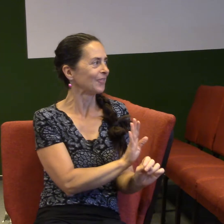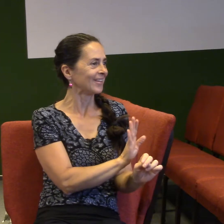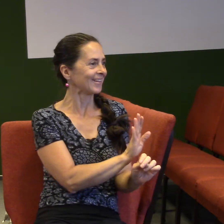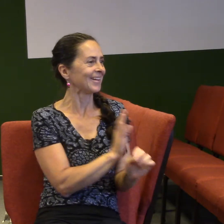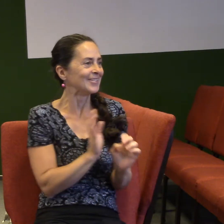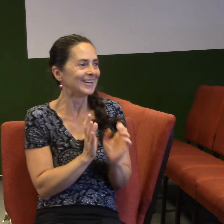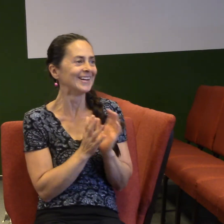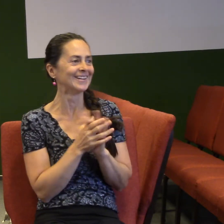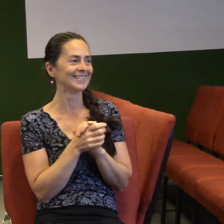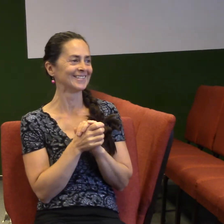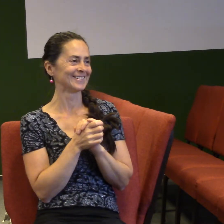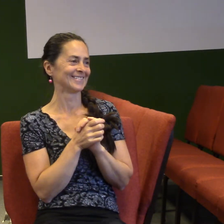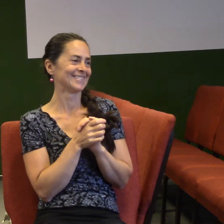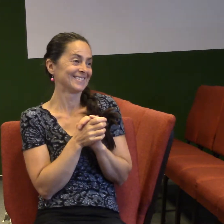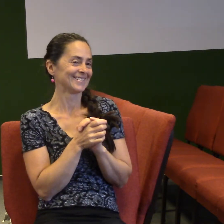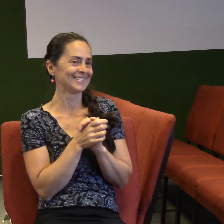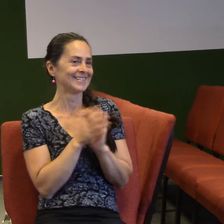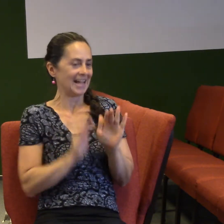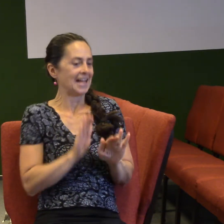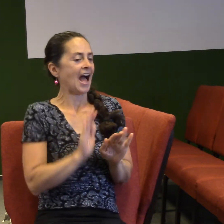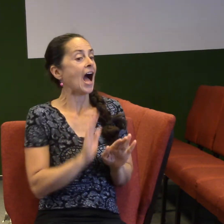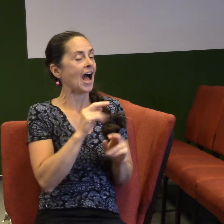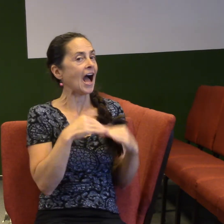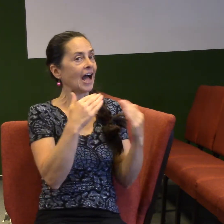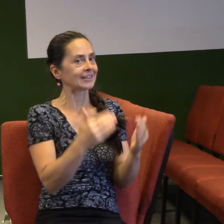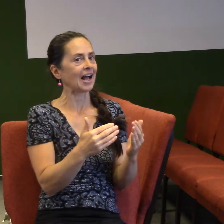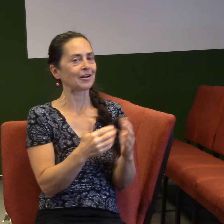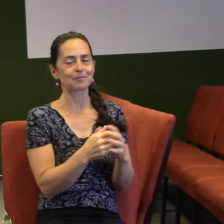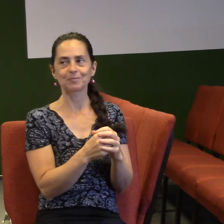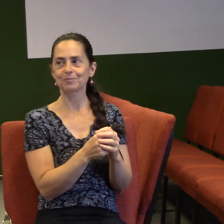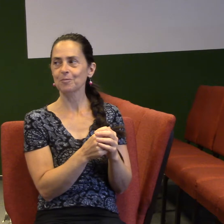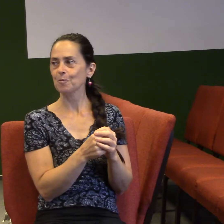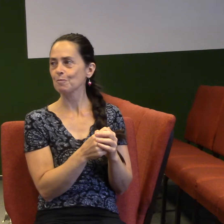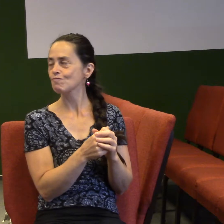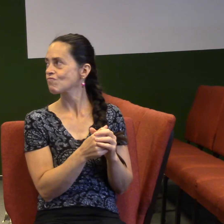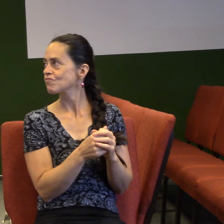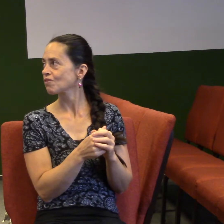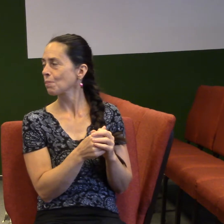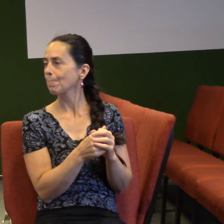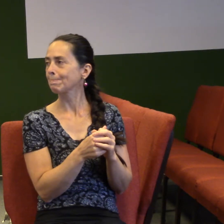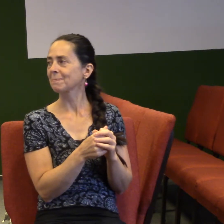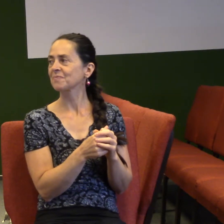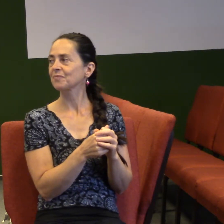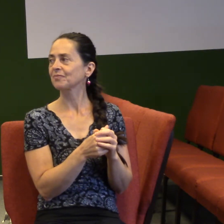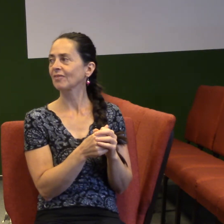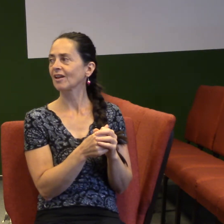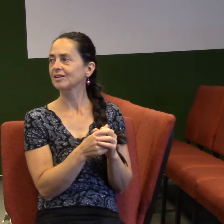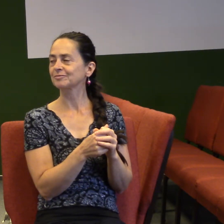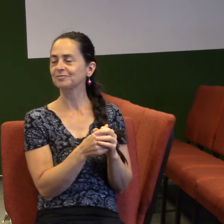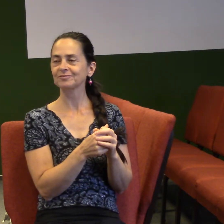Potom další takový stupeň tady toho jeho dožadování je, že když náhodou třeba máme někdo